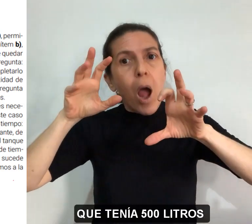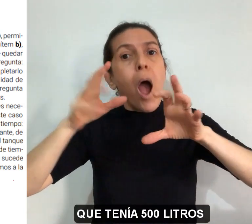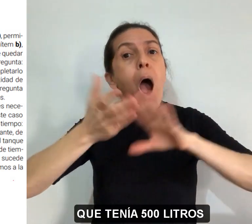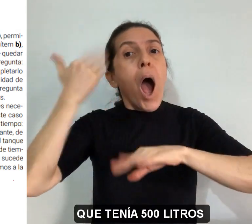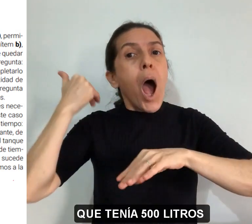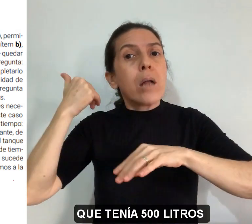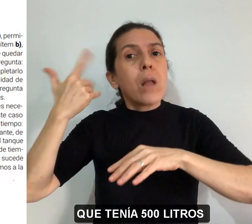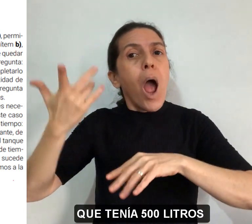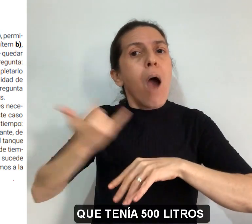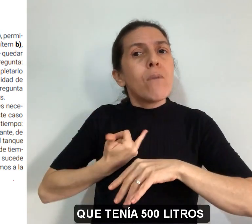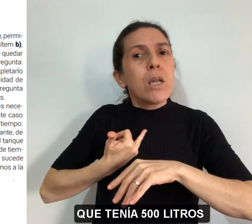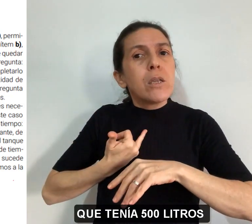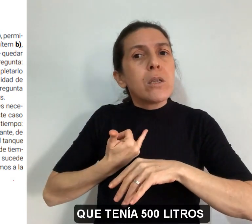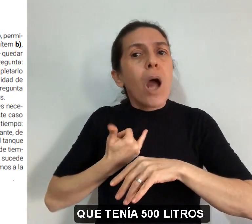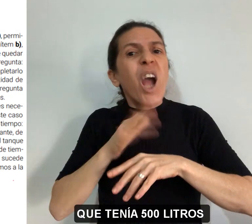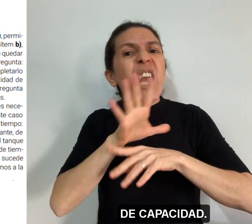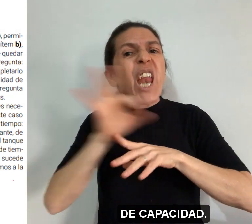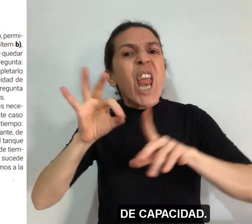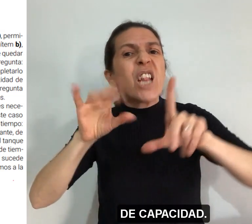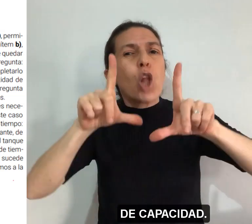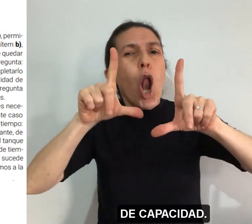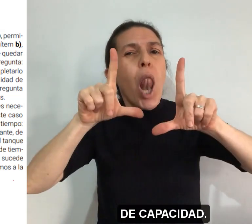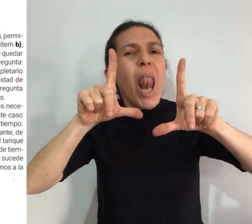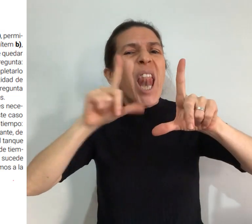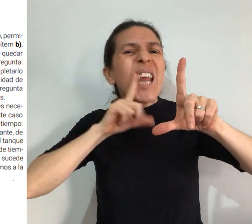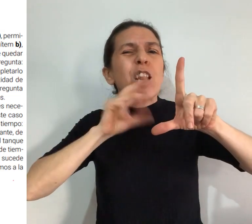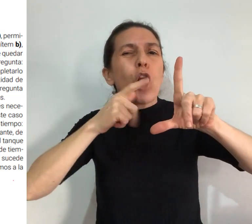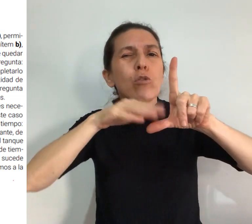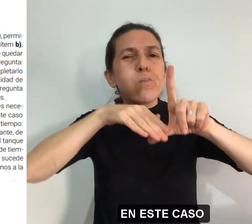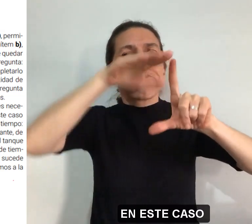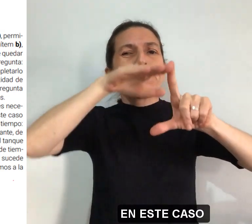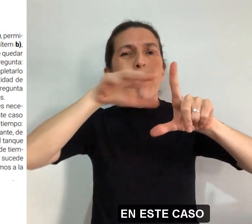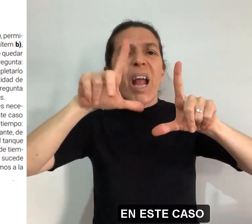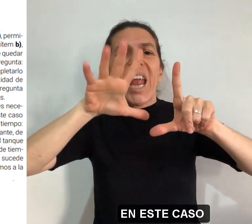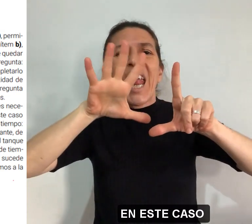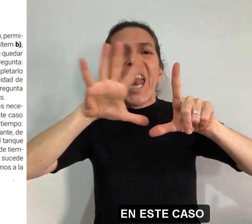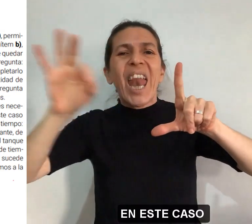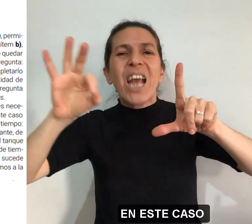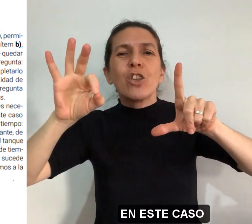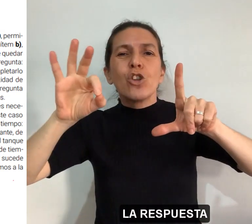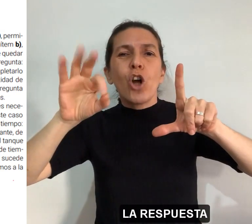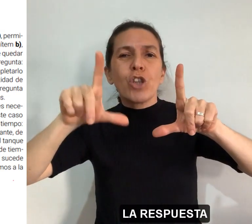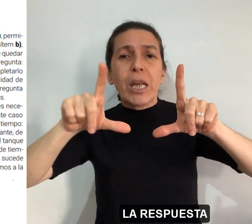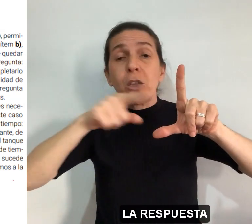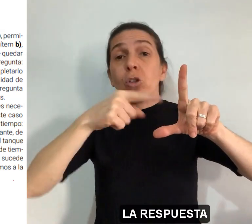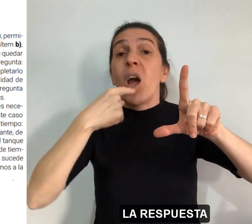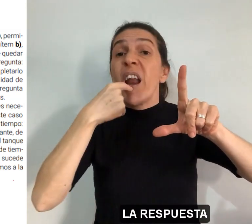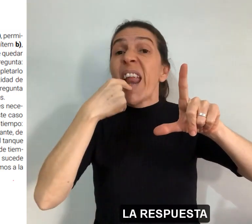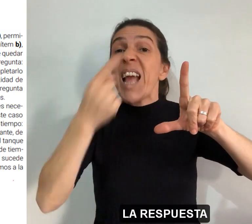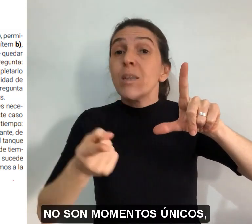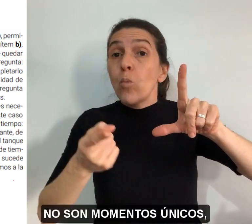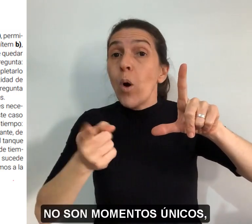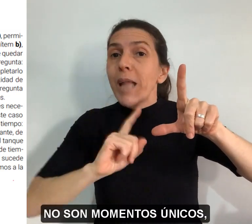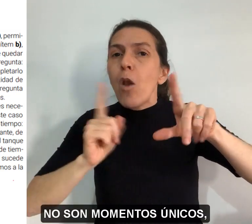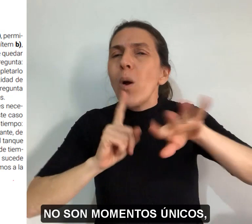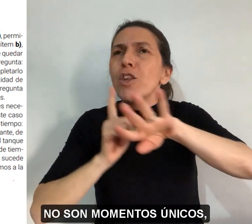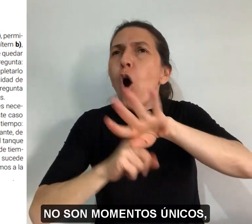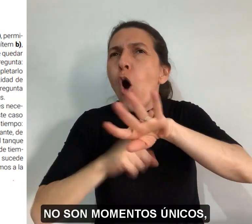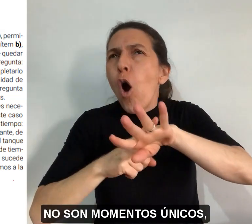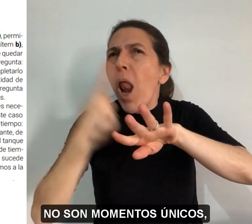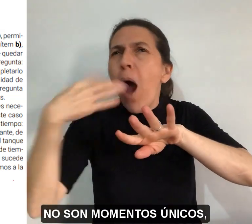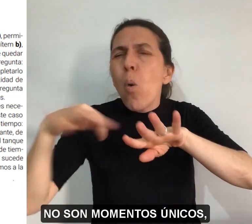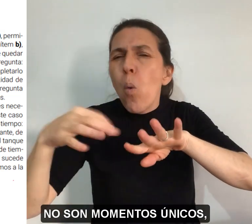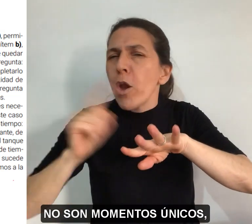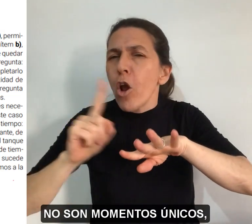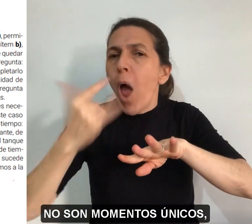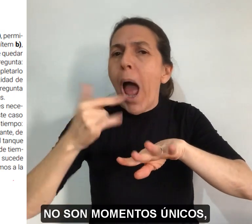que tenía 500 litros de capacidad En este caso la respuesta no son